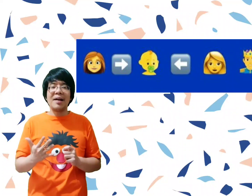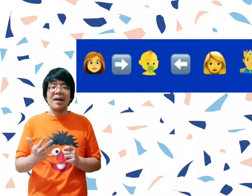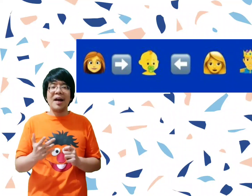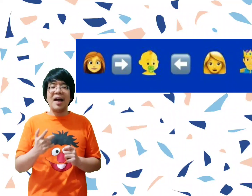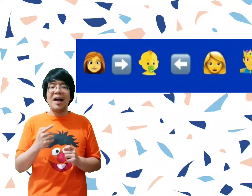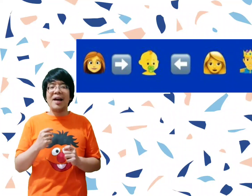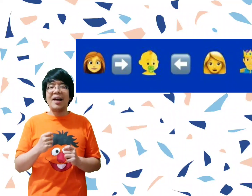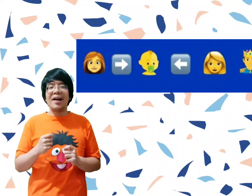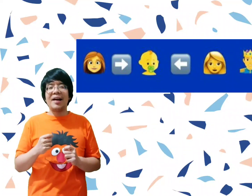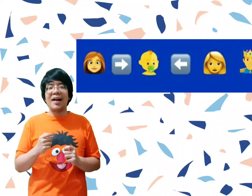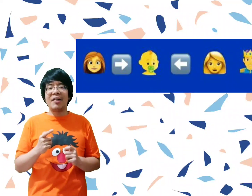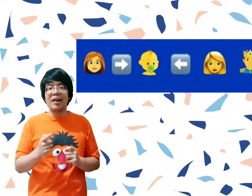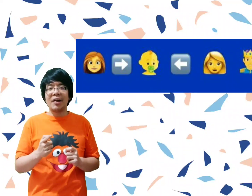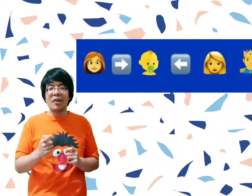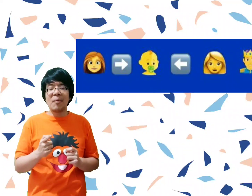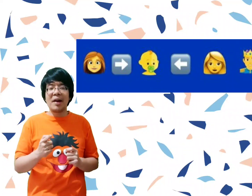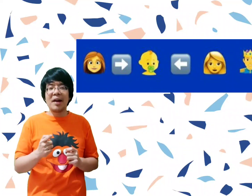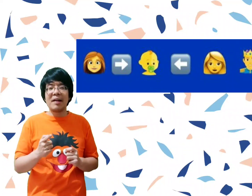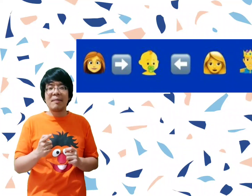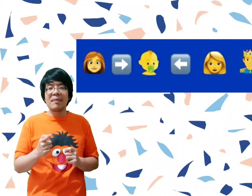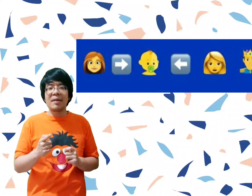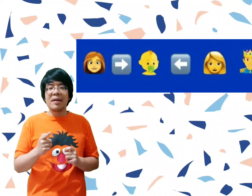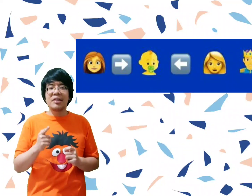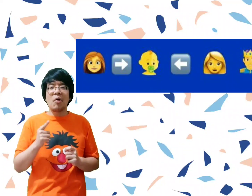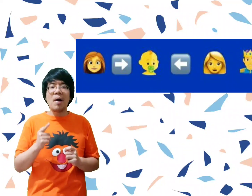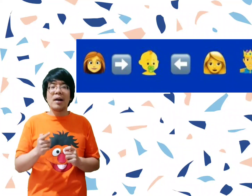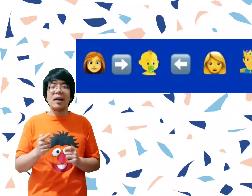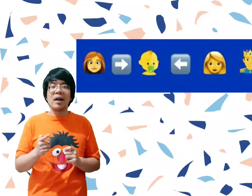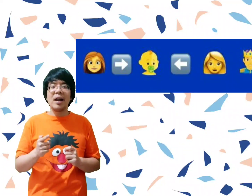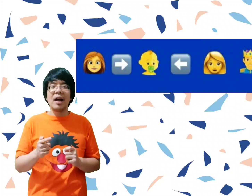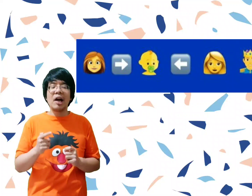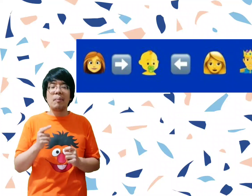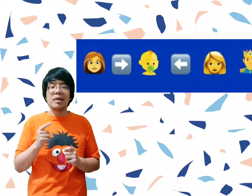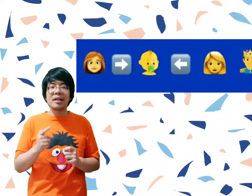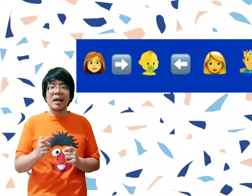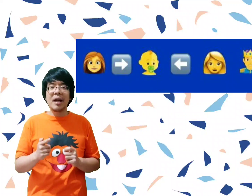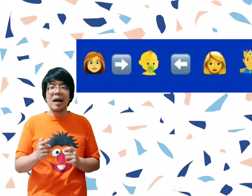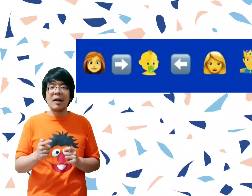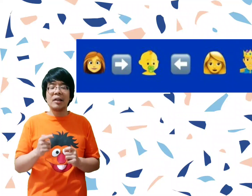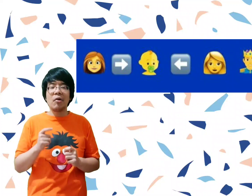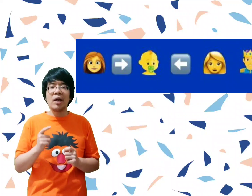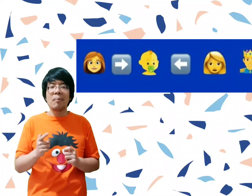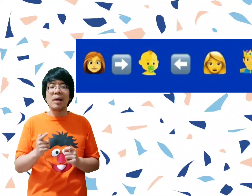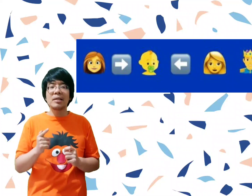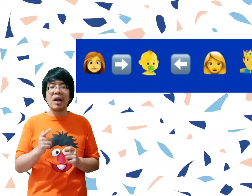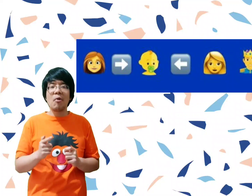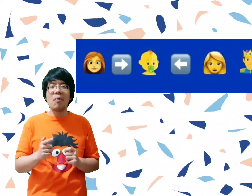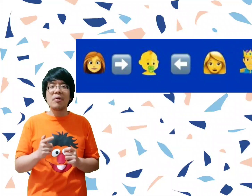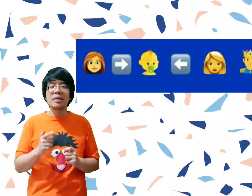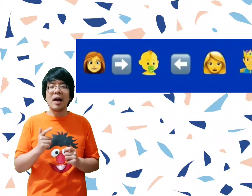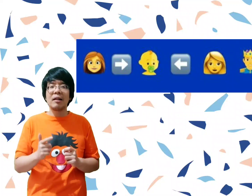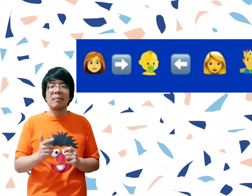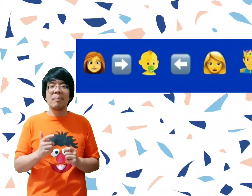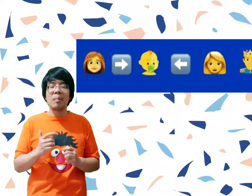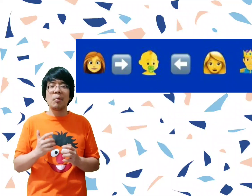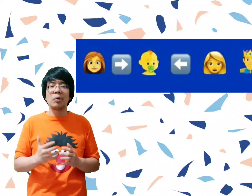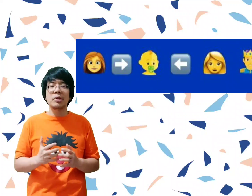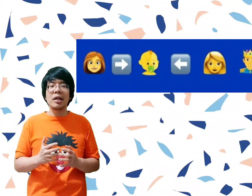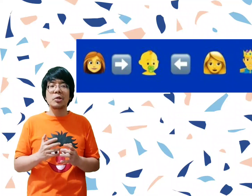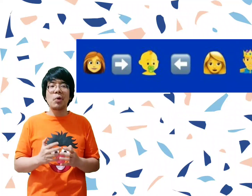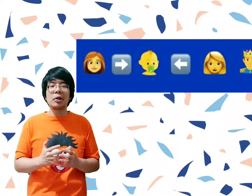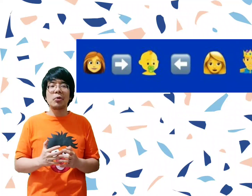lima. Nah, ada yang tidak tahu jawabannya? Jawabannya ini adalah kebijaksanaan atau hikmat Salomo saat